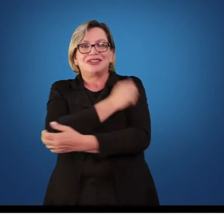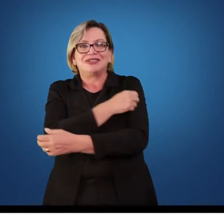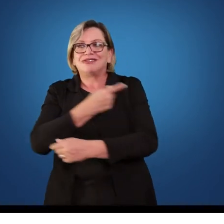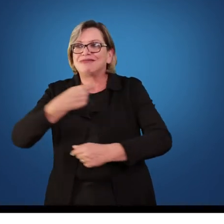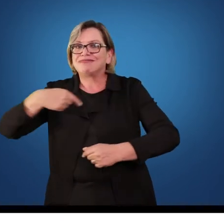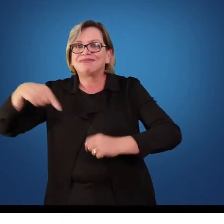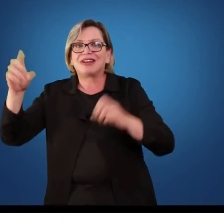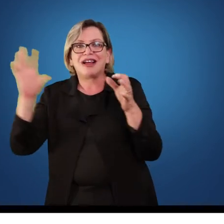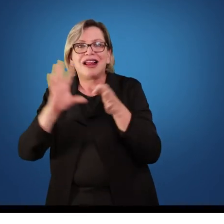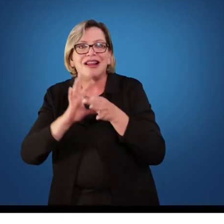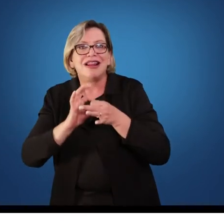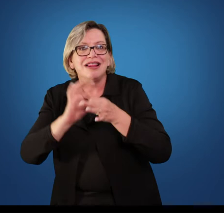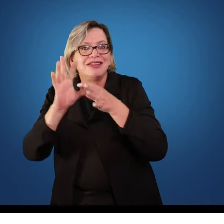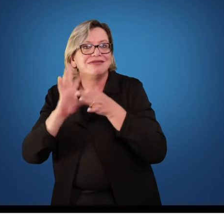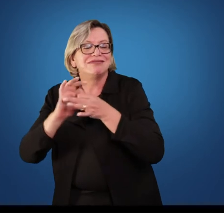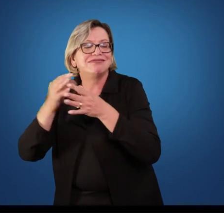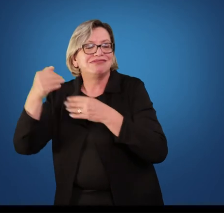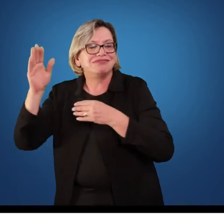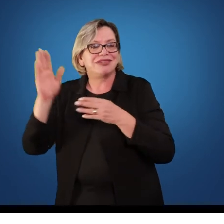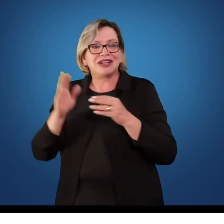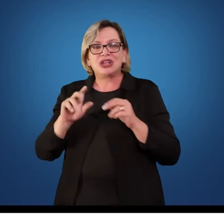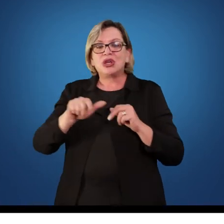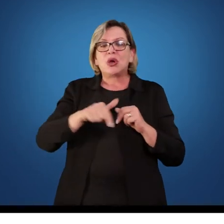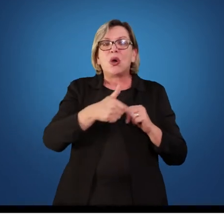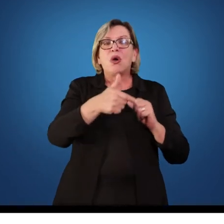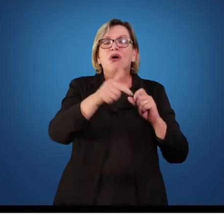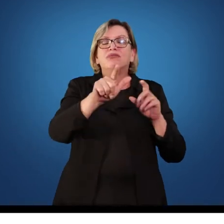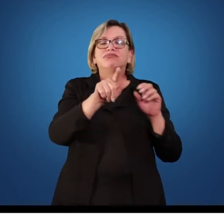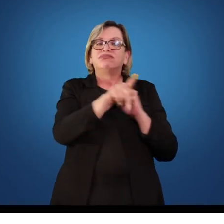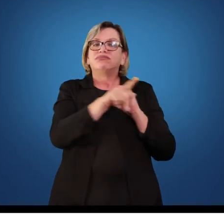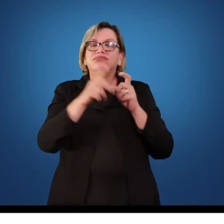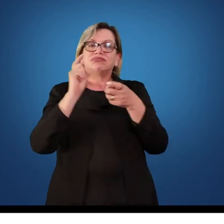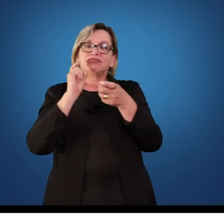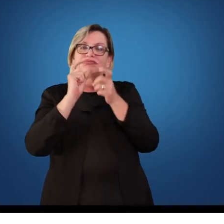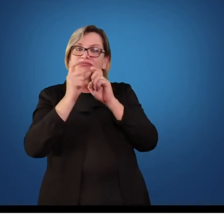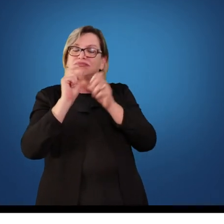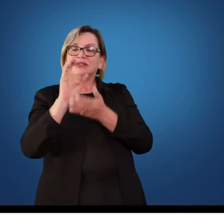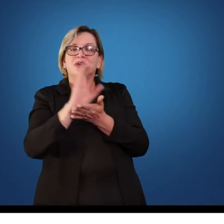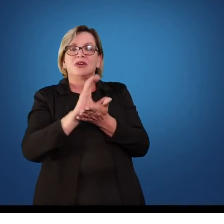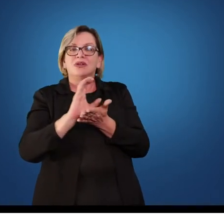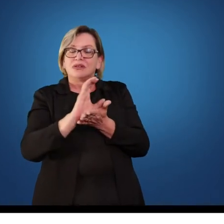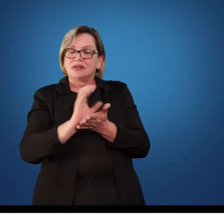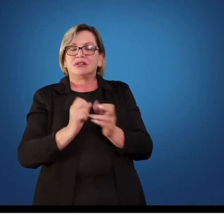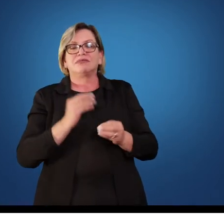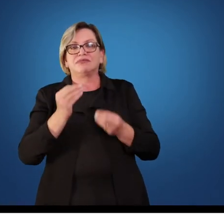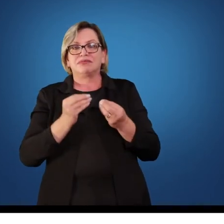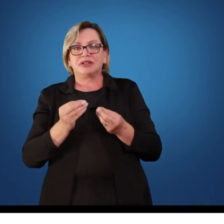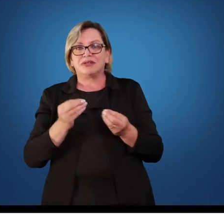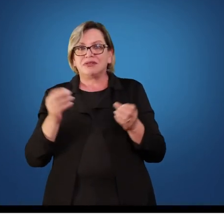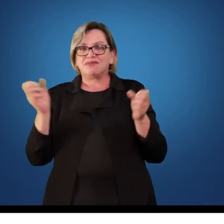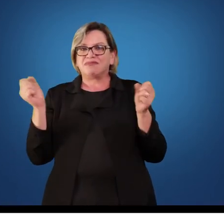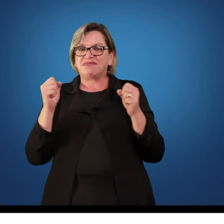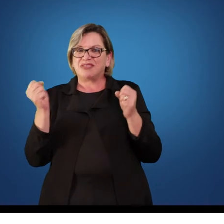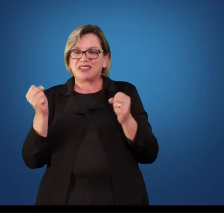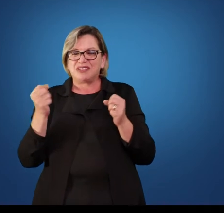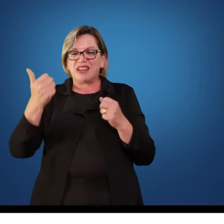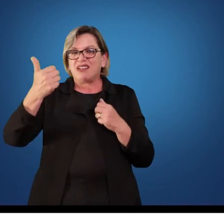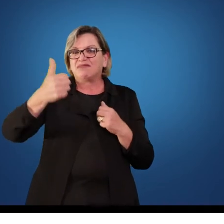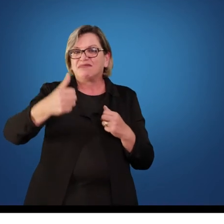professor de educação física cuidando e os outros professores participavam do conselho. Então, nós éramos algo de segundo plano, estávamos ali para ajudar a outra